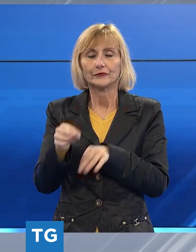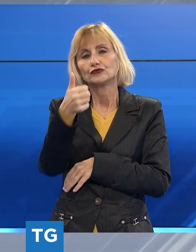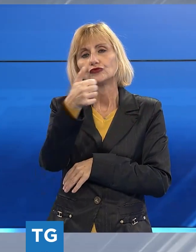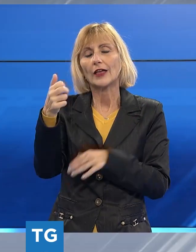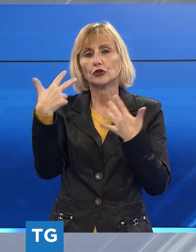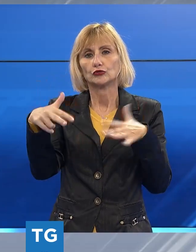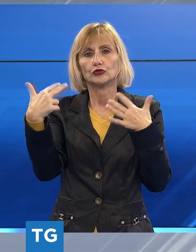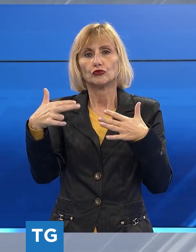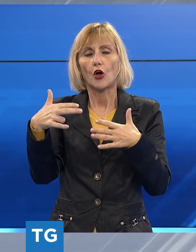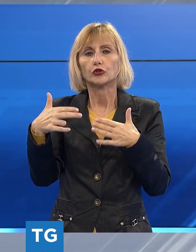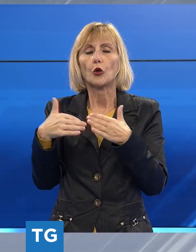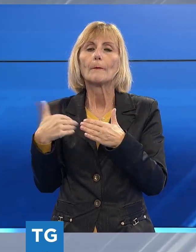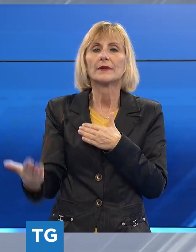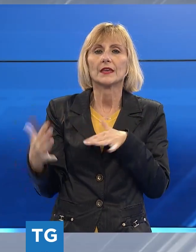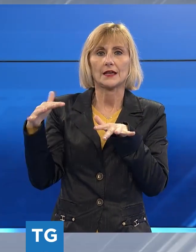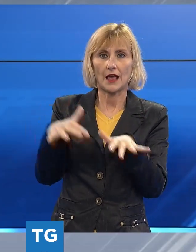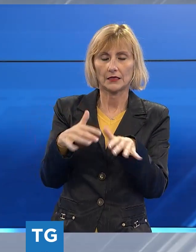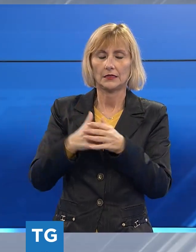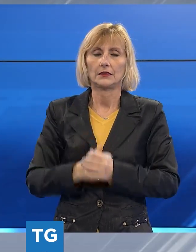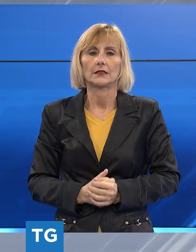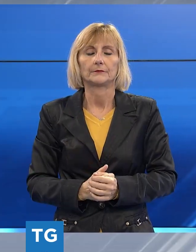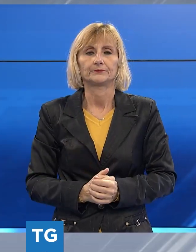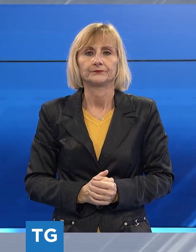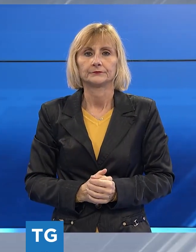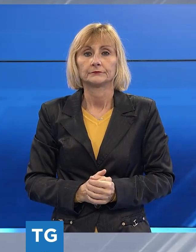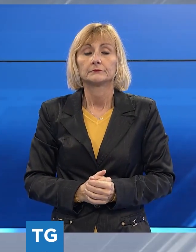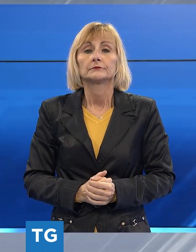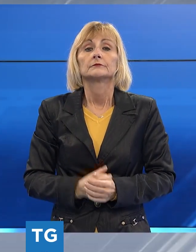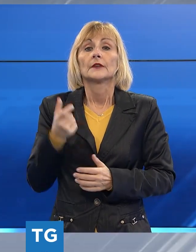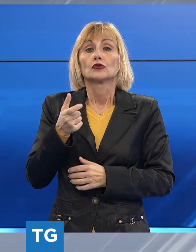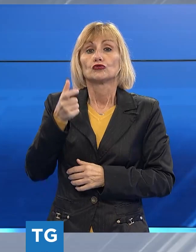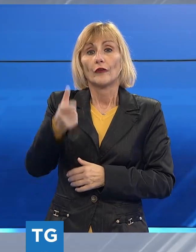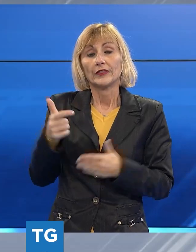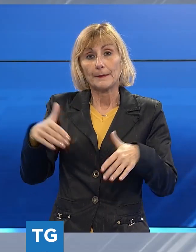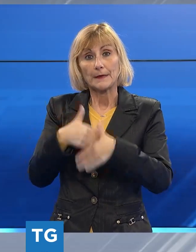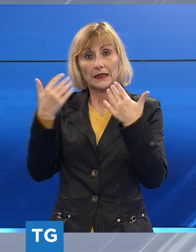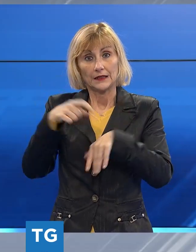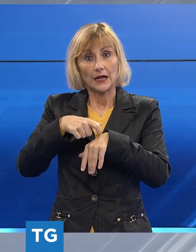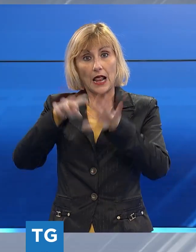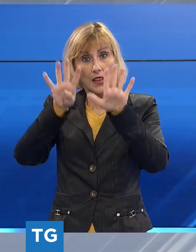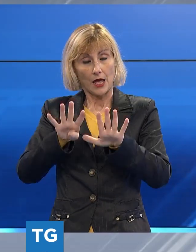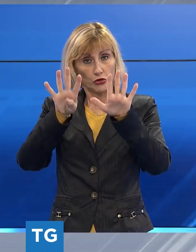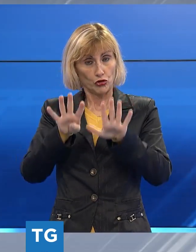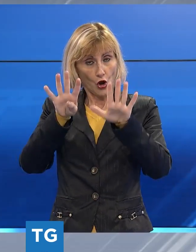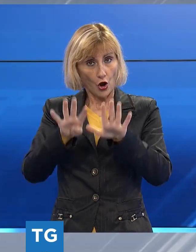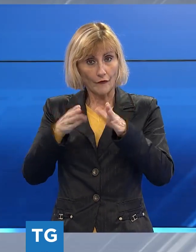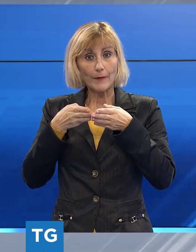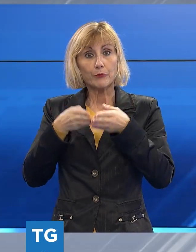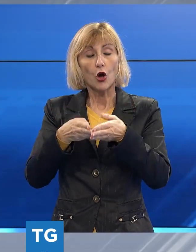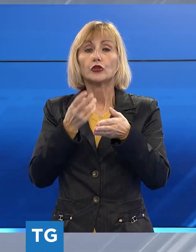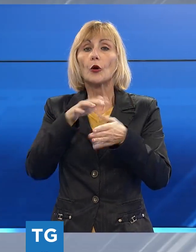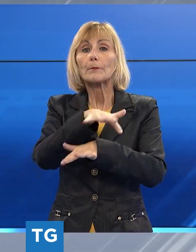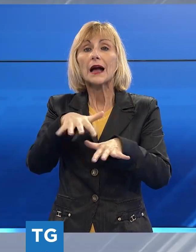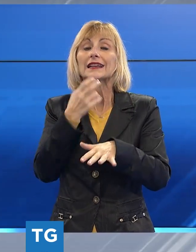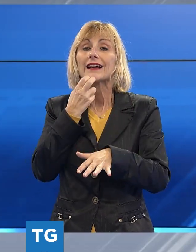migranti. È previsto per giovedì mattina alle 9 l'arrivo nel porto di Marina di Carrara della nave della